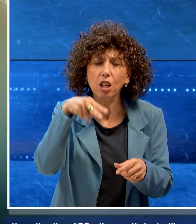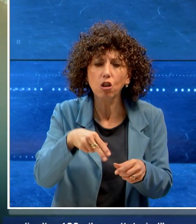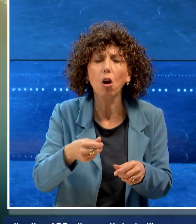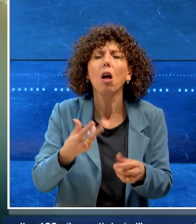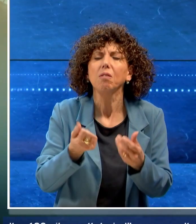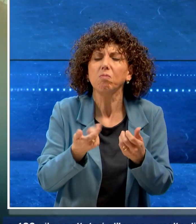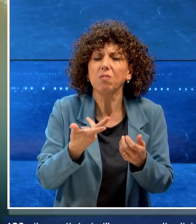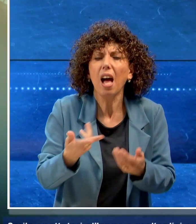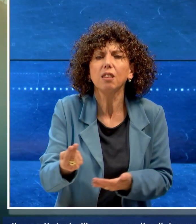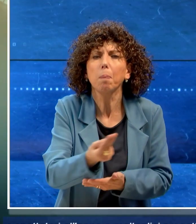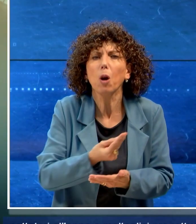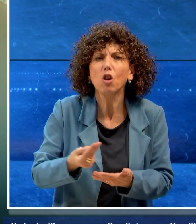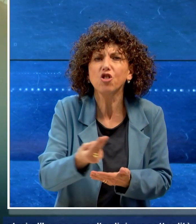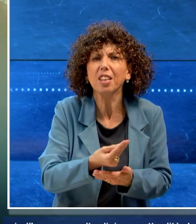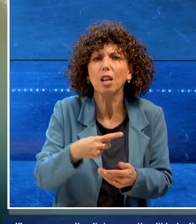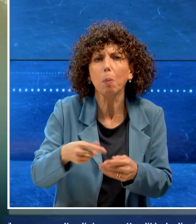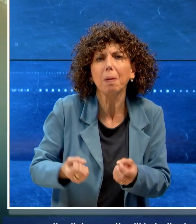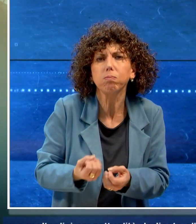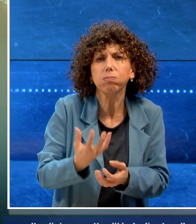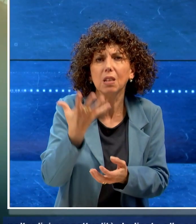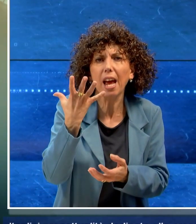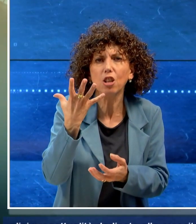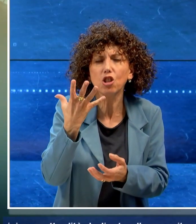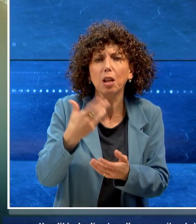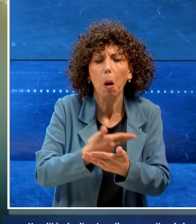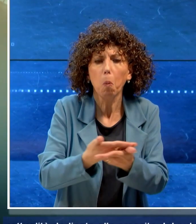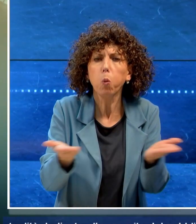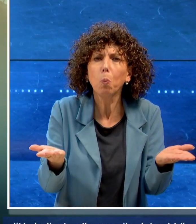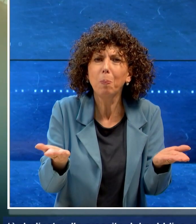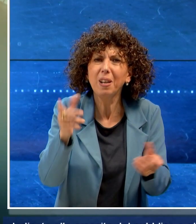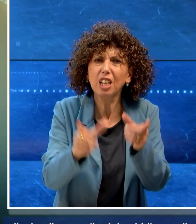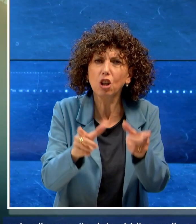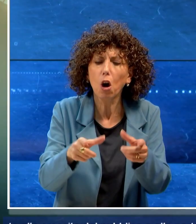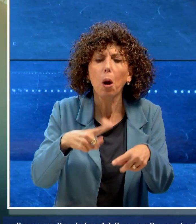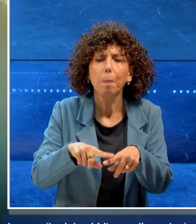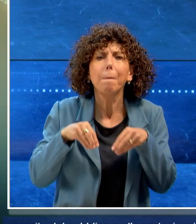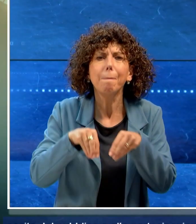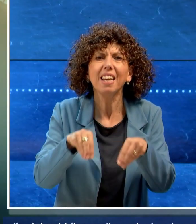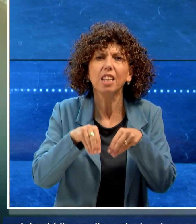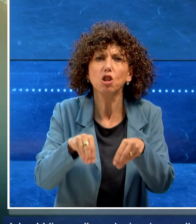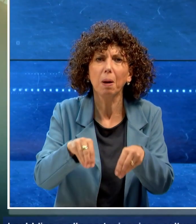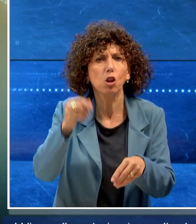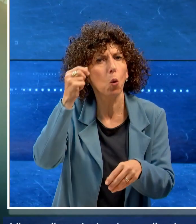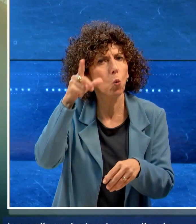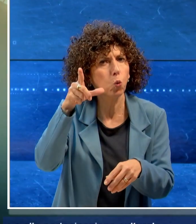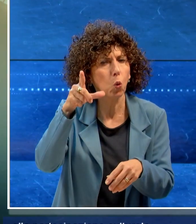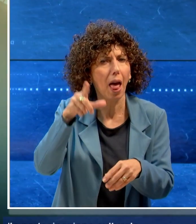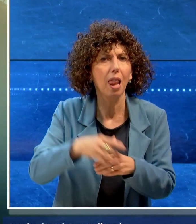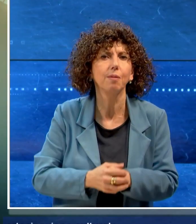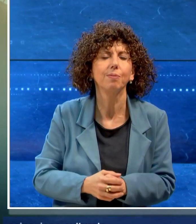progettualità dedicate alla crescita del pubblico e alla partecipazione culturale.